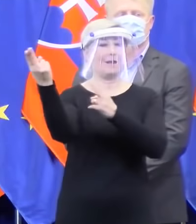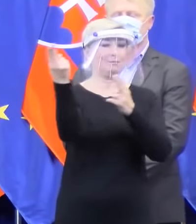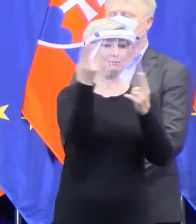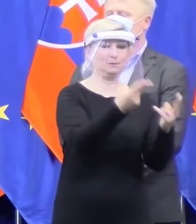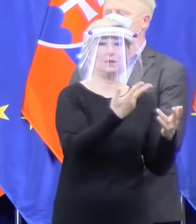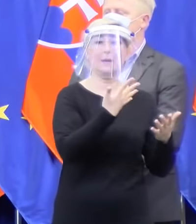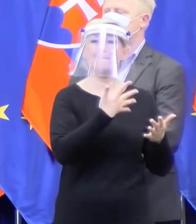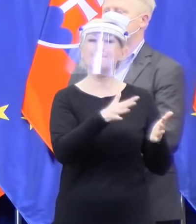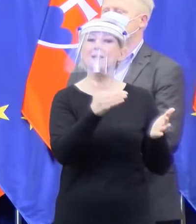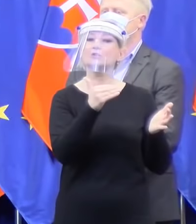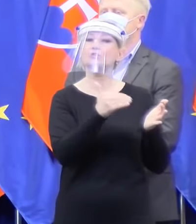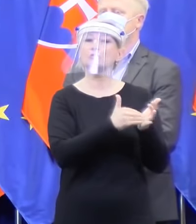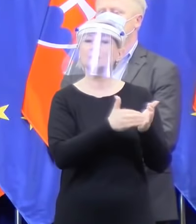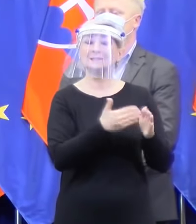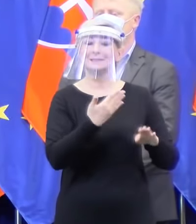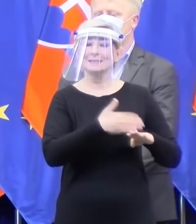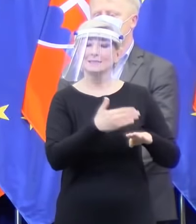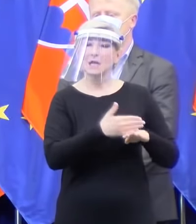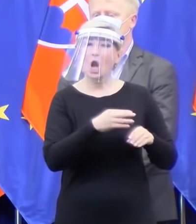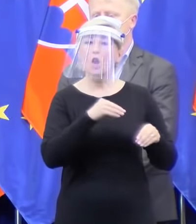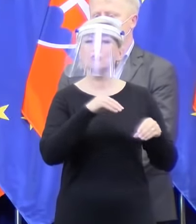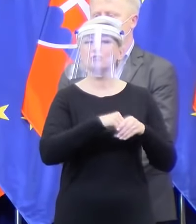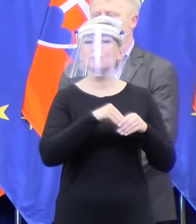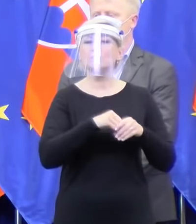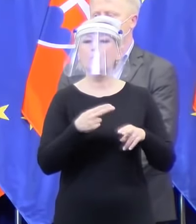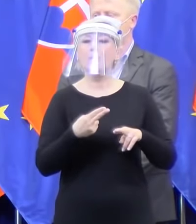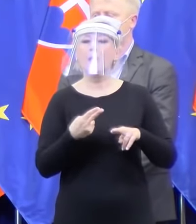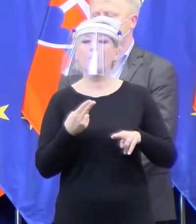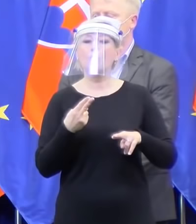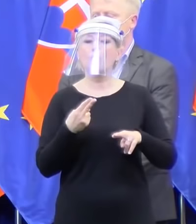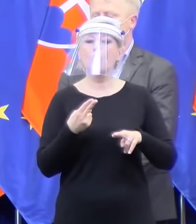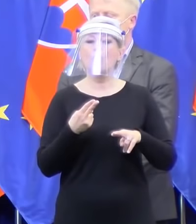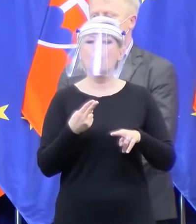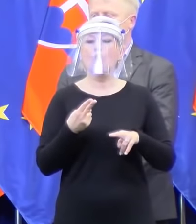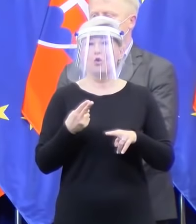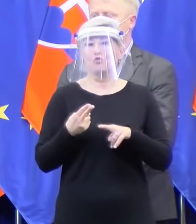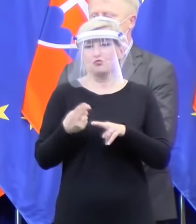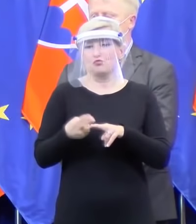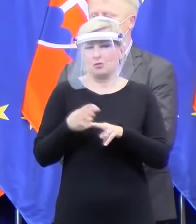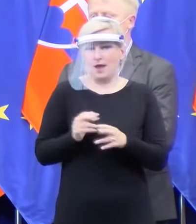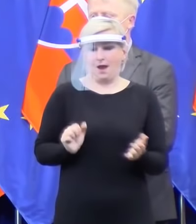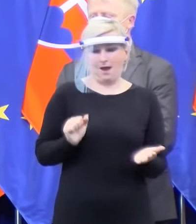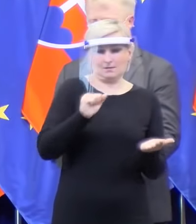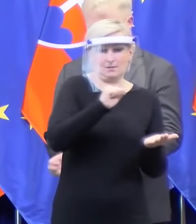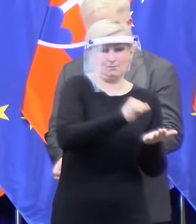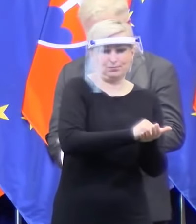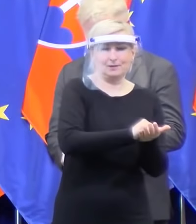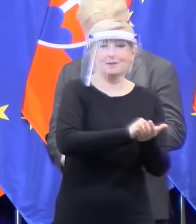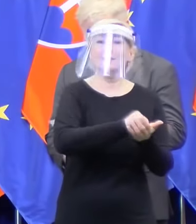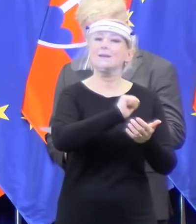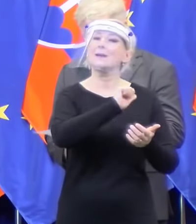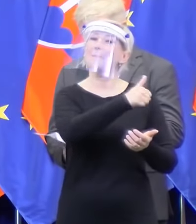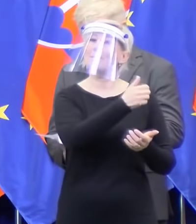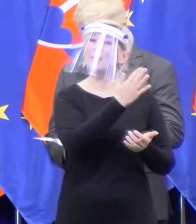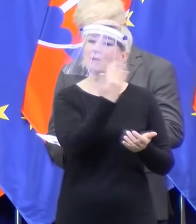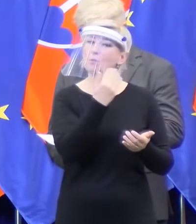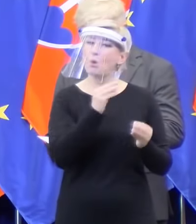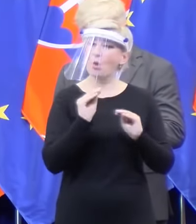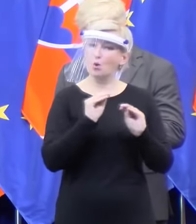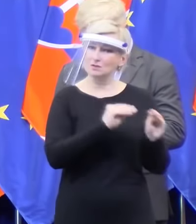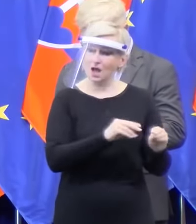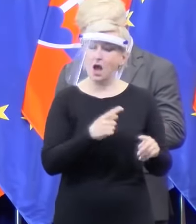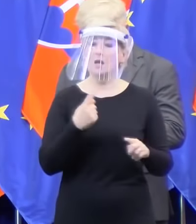nákup z pozície štátu nie ako tento dar. Takisto tam prišlo 50 tisíc testov, tých